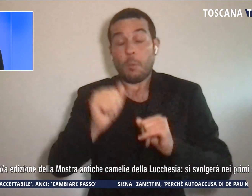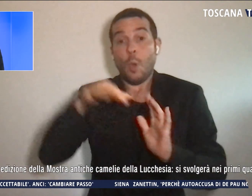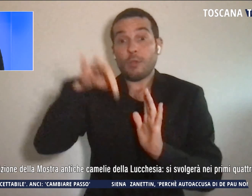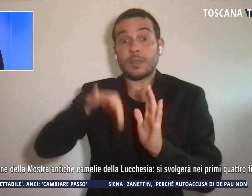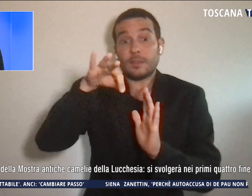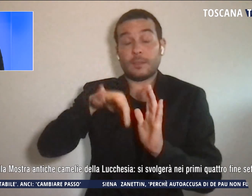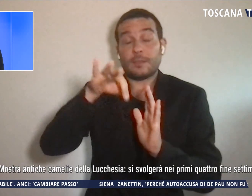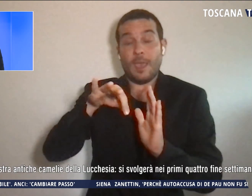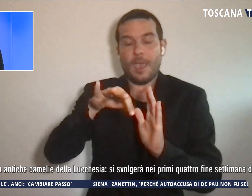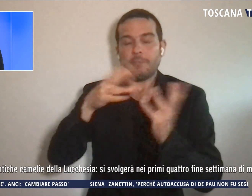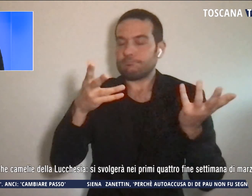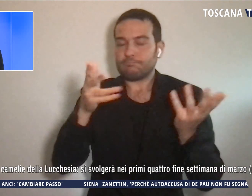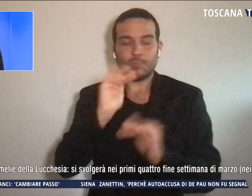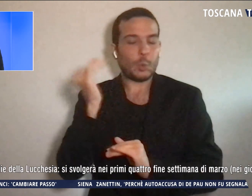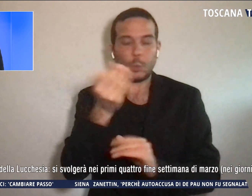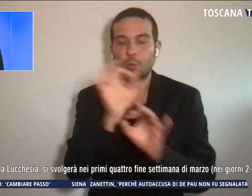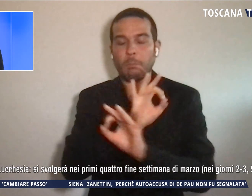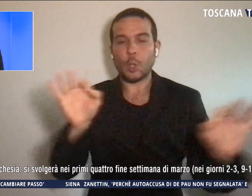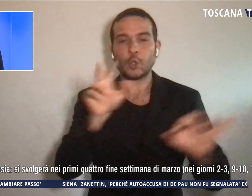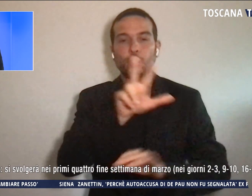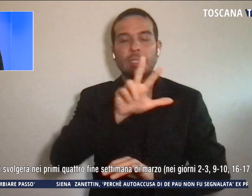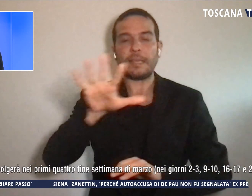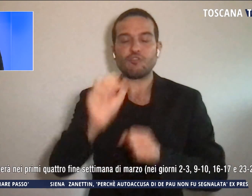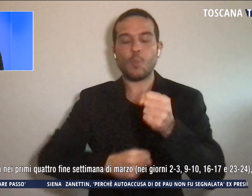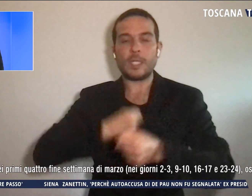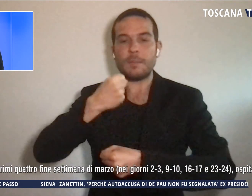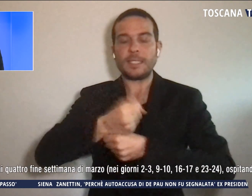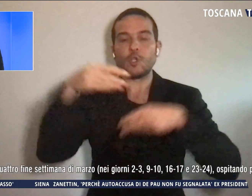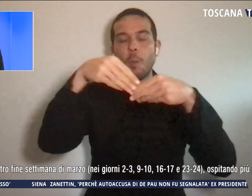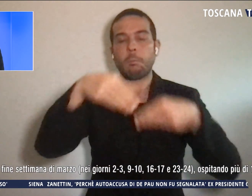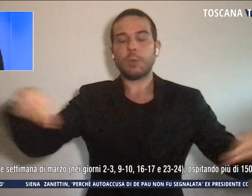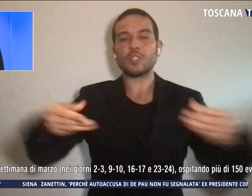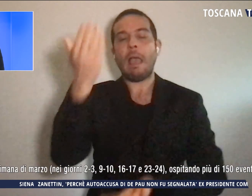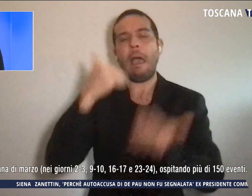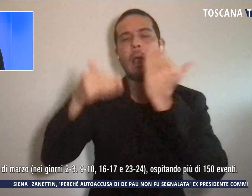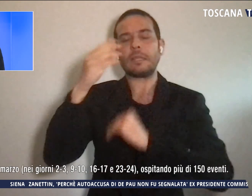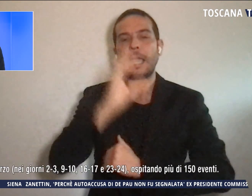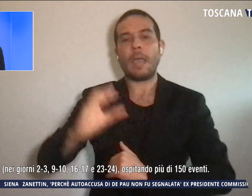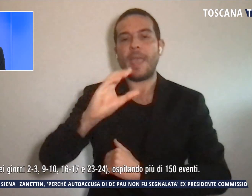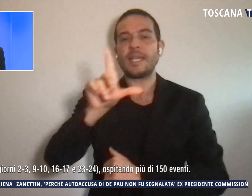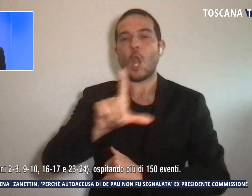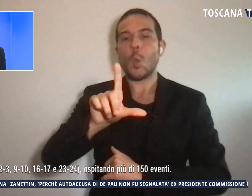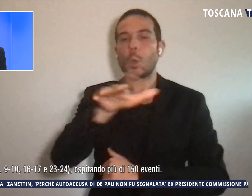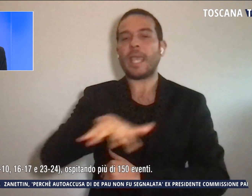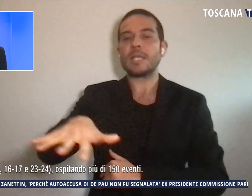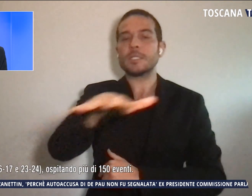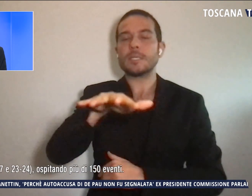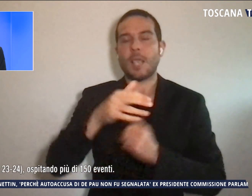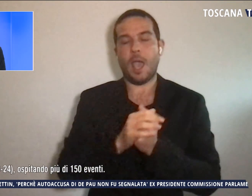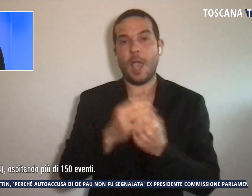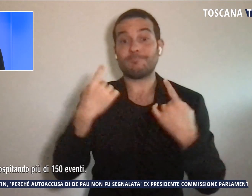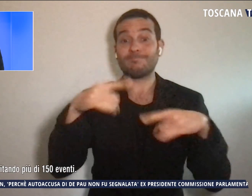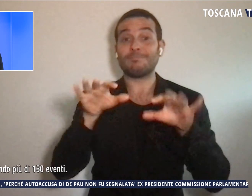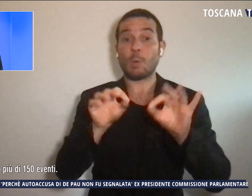la 35esima edizione della mostra Antiche Camelie della Lucchesia e si svolgerà nei primi quattro fine